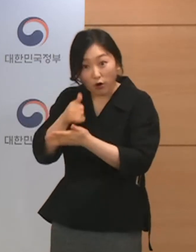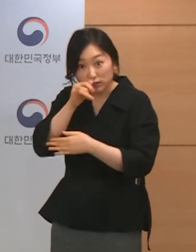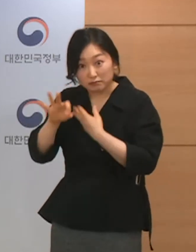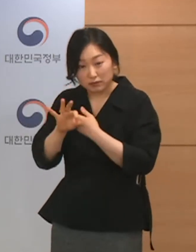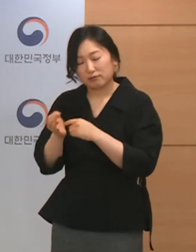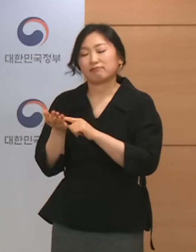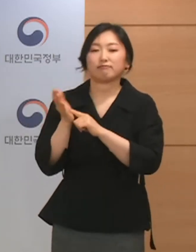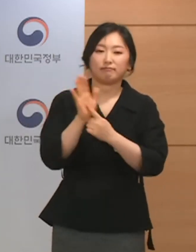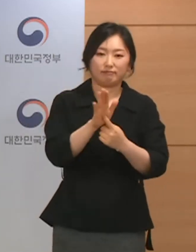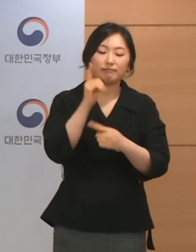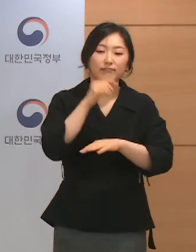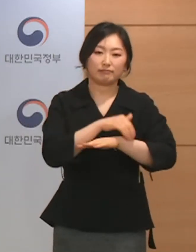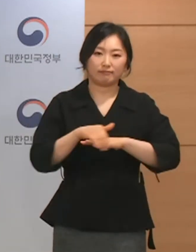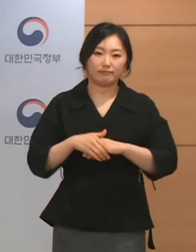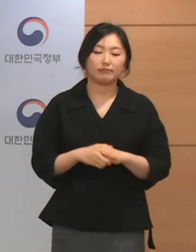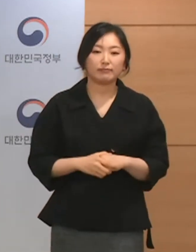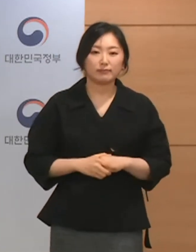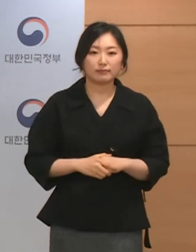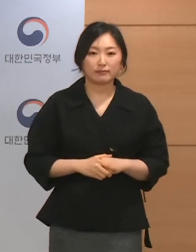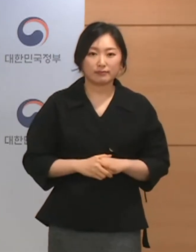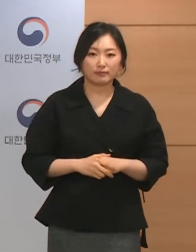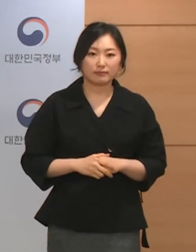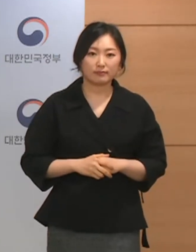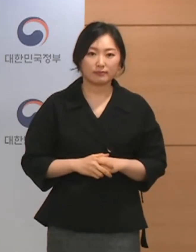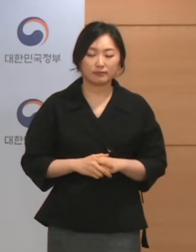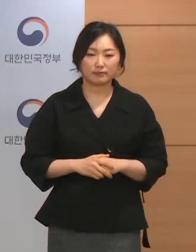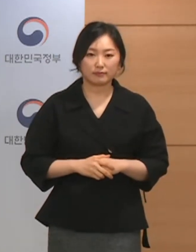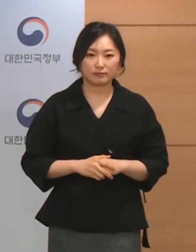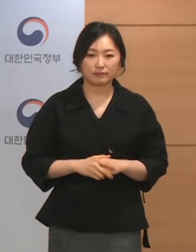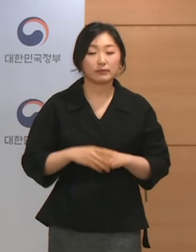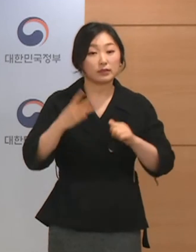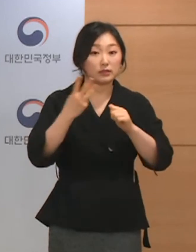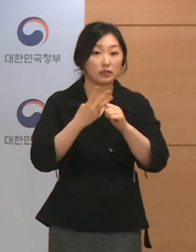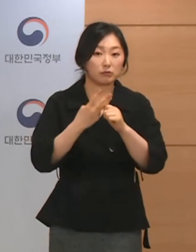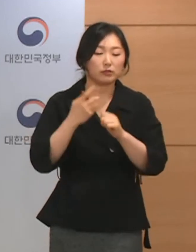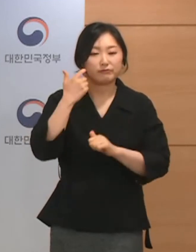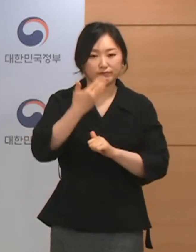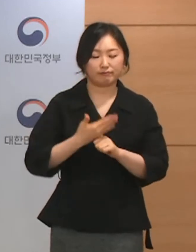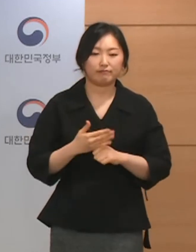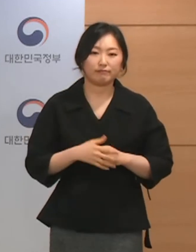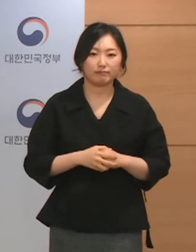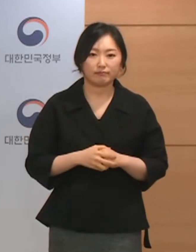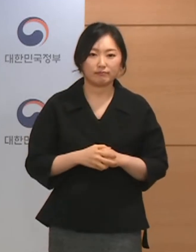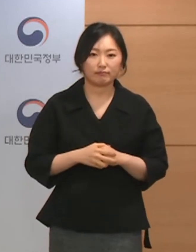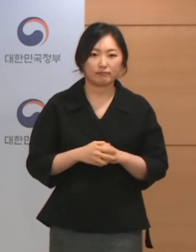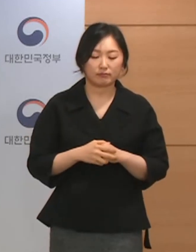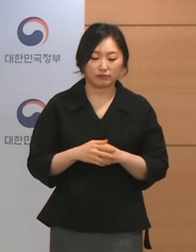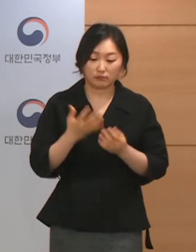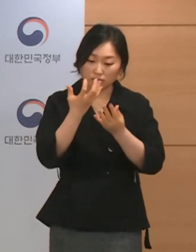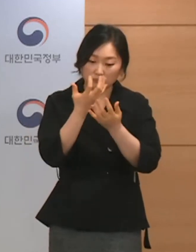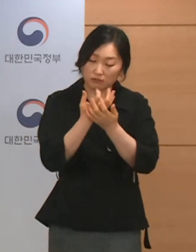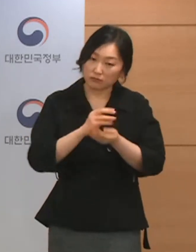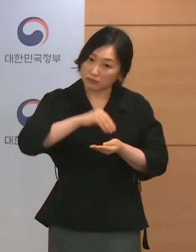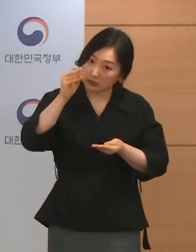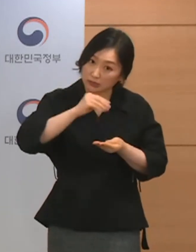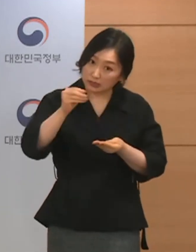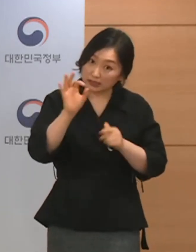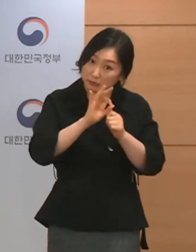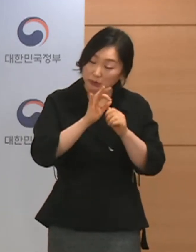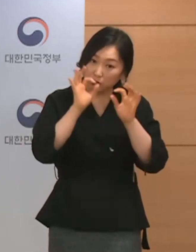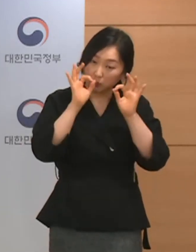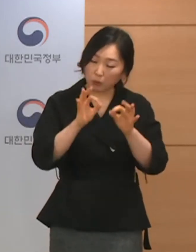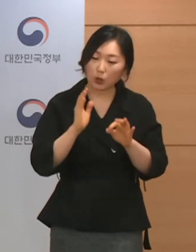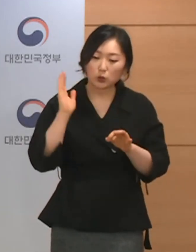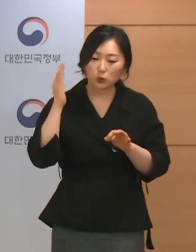발표하겠다는 입장입니다. 세 번째 질문 드리겠습니다. 보도자료 10쪽에 최근 방역관리